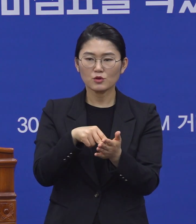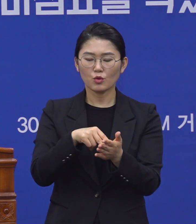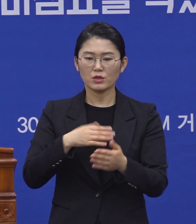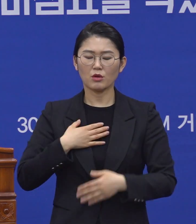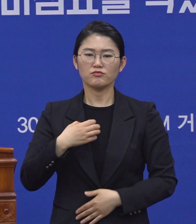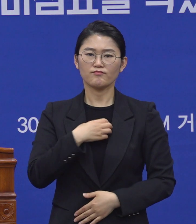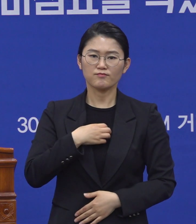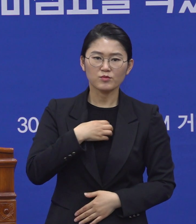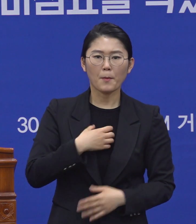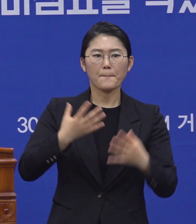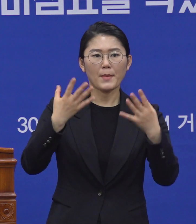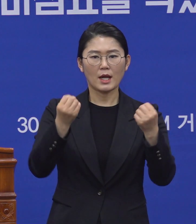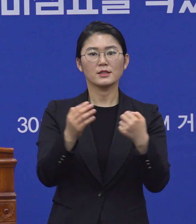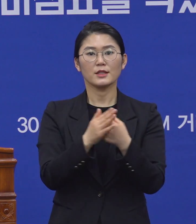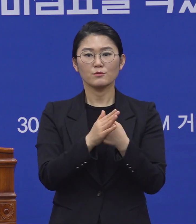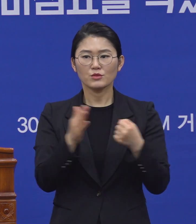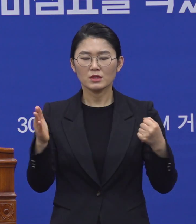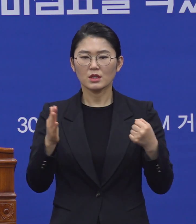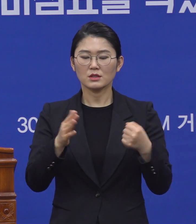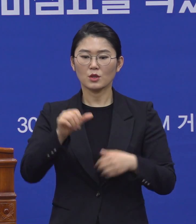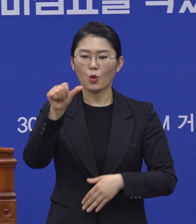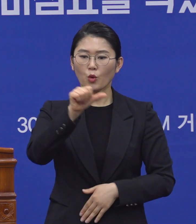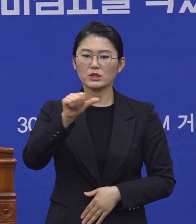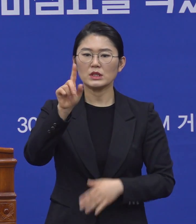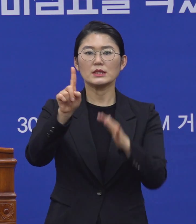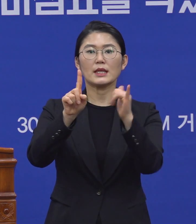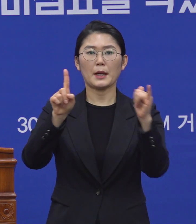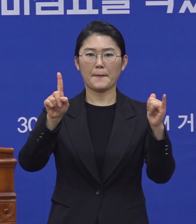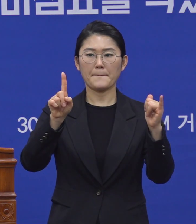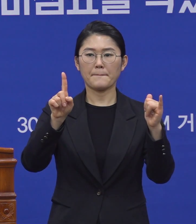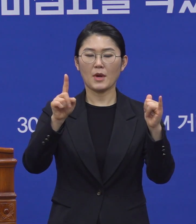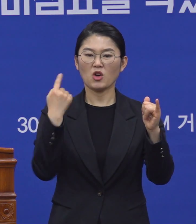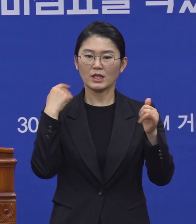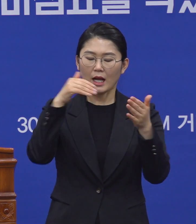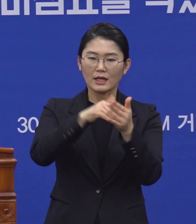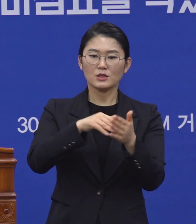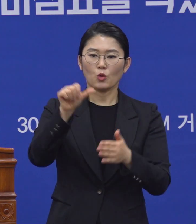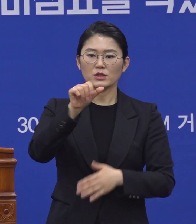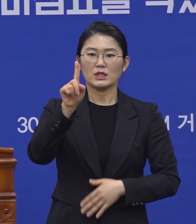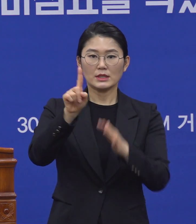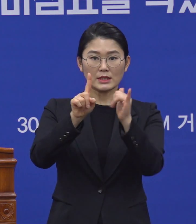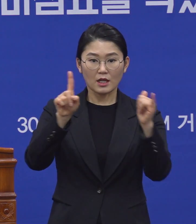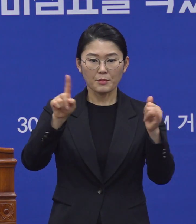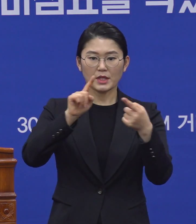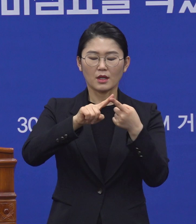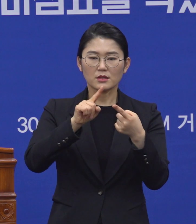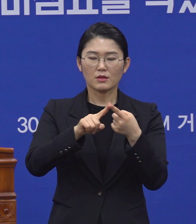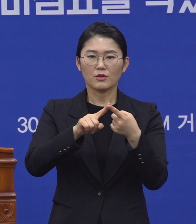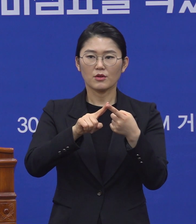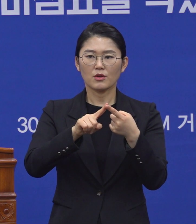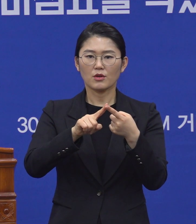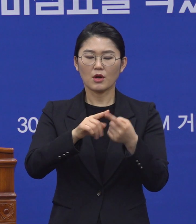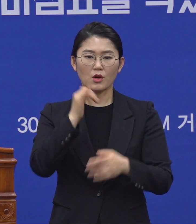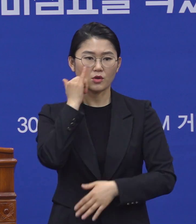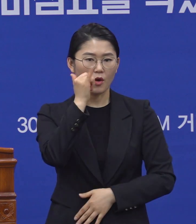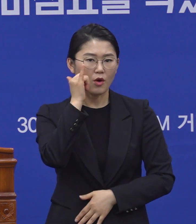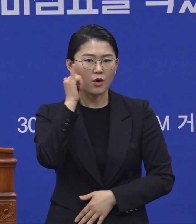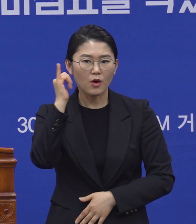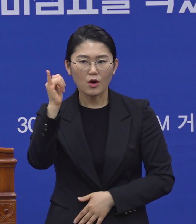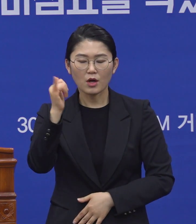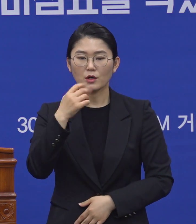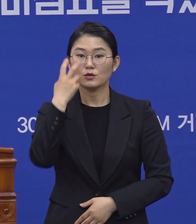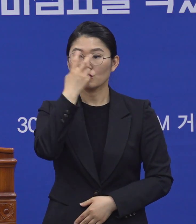우려들이 많기 때문에 지금 우리가 5,001명입니다. 어제까지 이 5,001명에 대해서 전화모니터